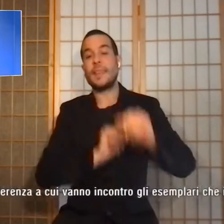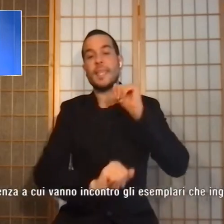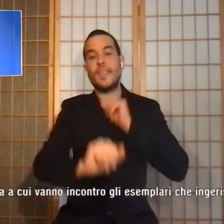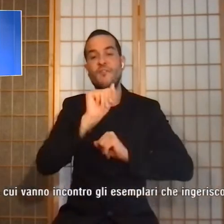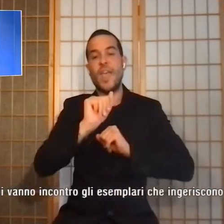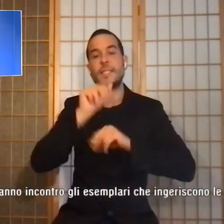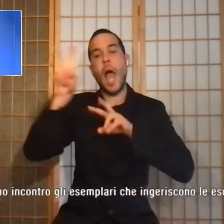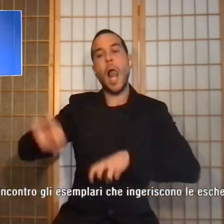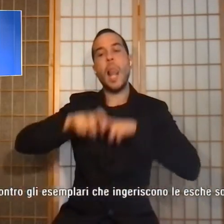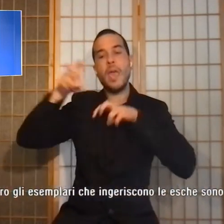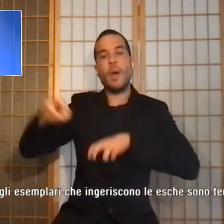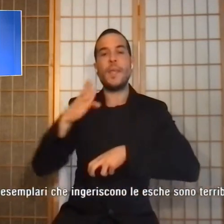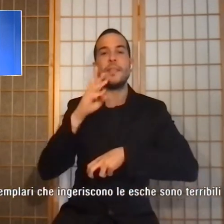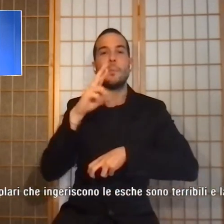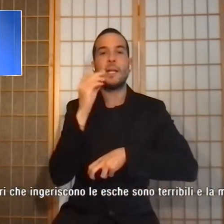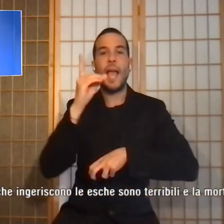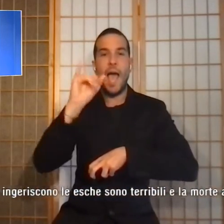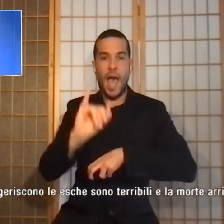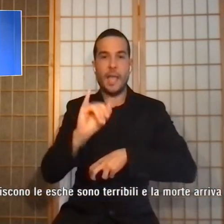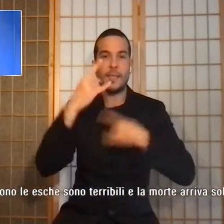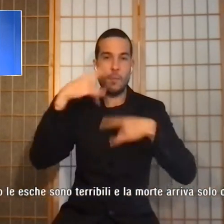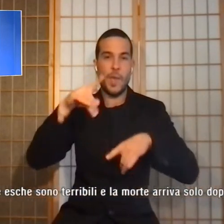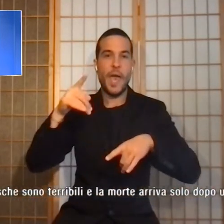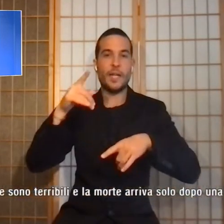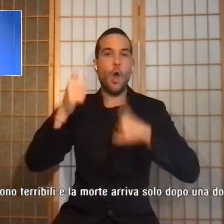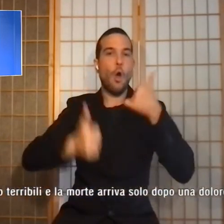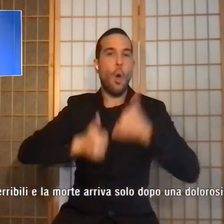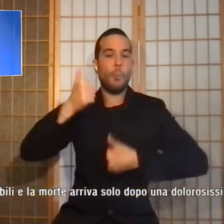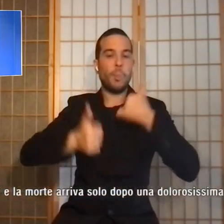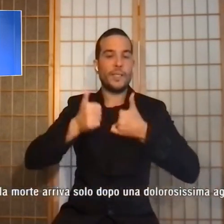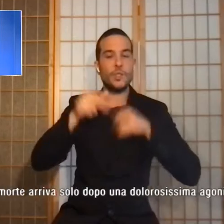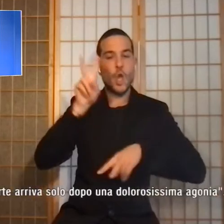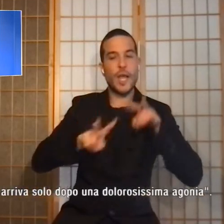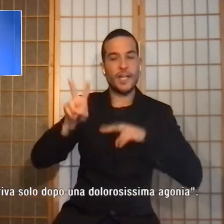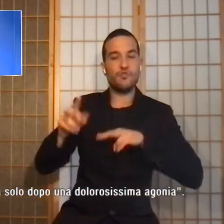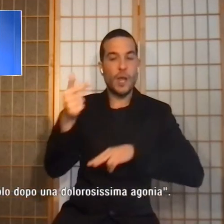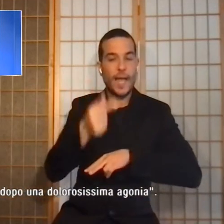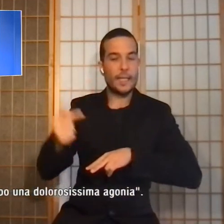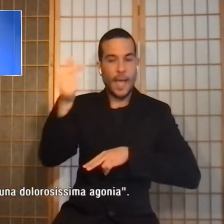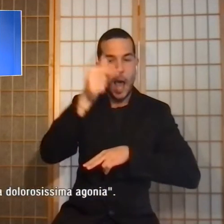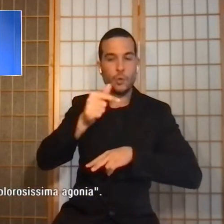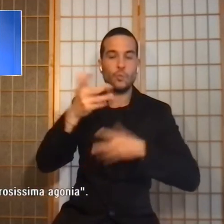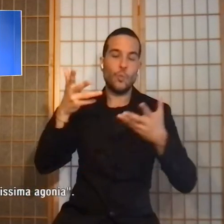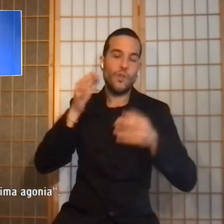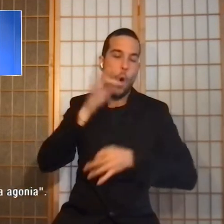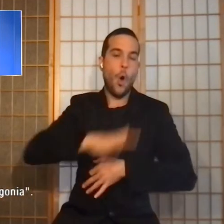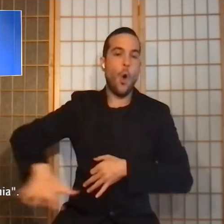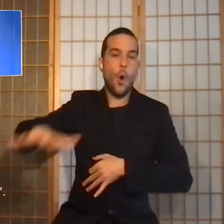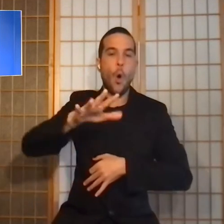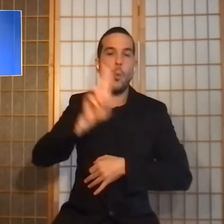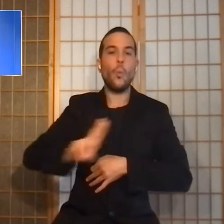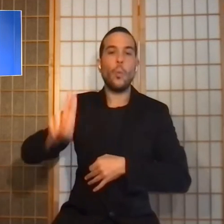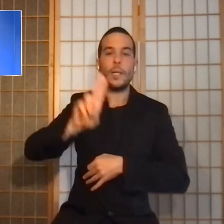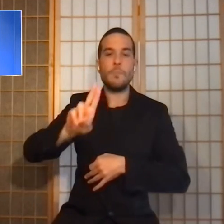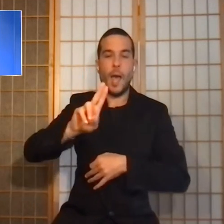per la competizione nella ricerca dei tartufi o anche in ambito urbano per liti tra i